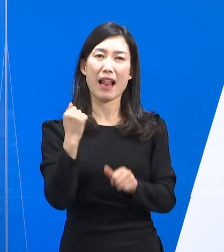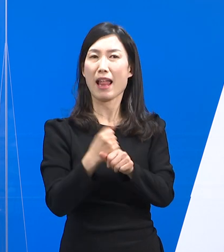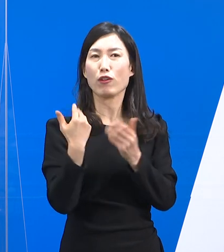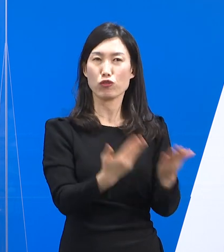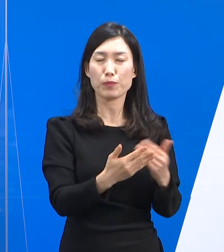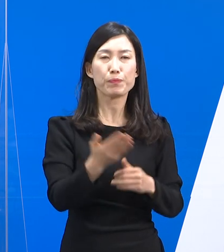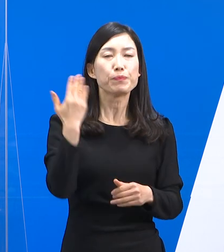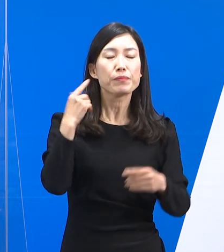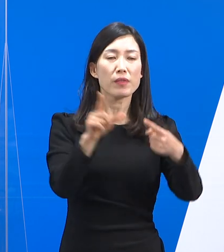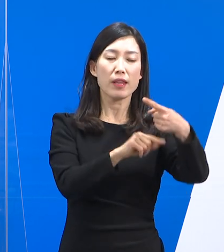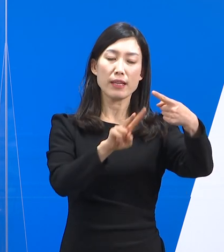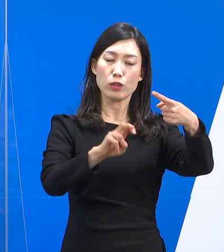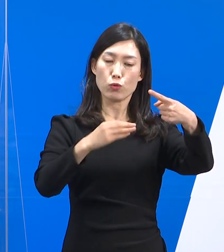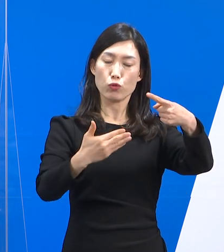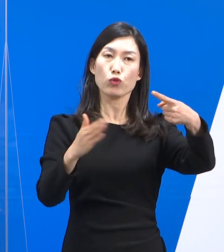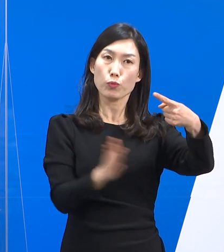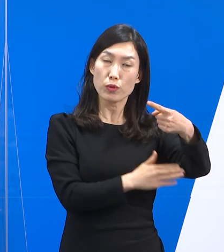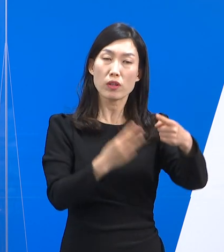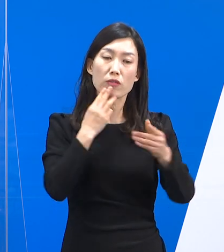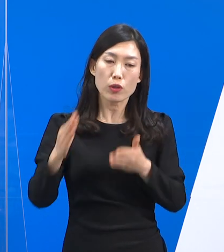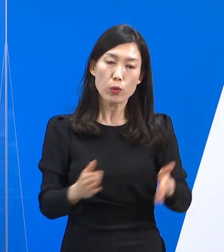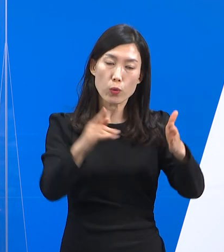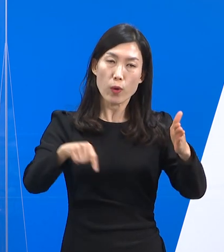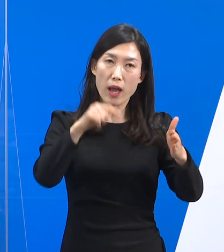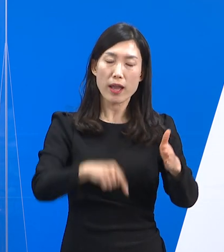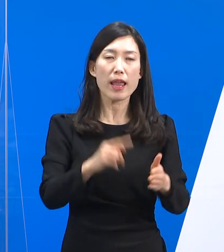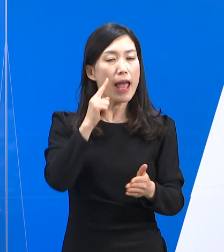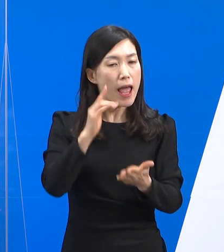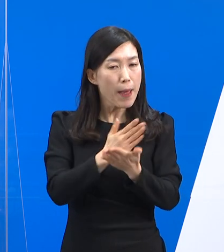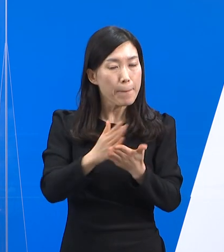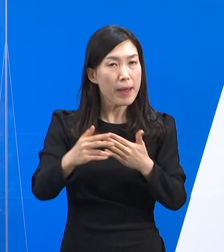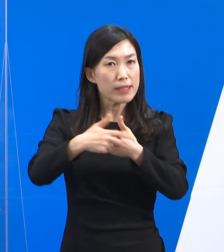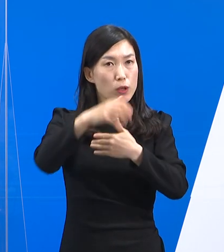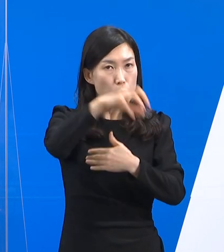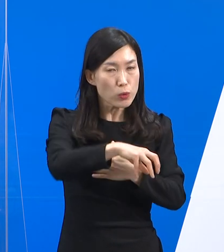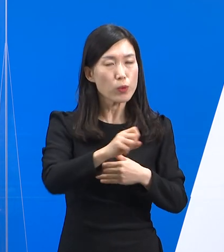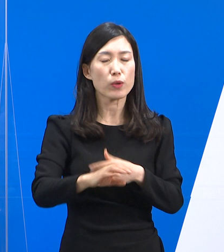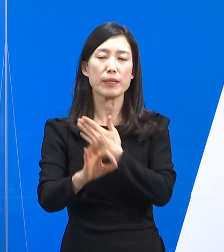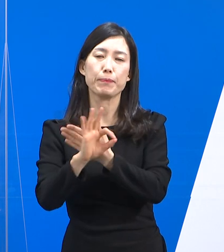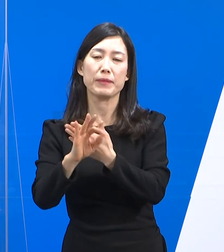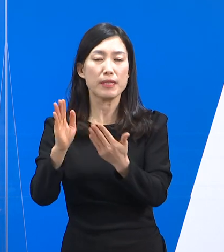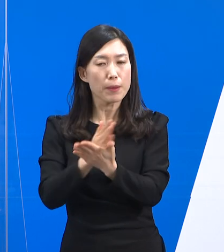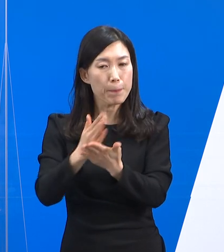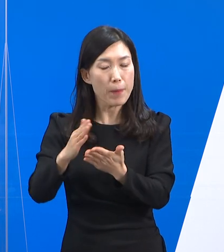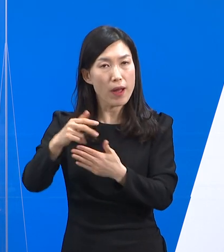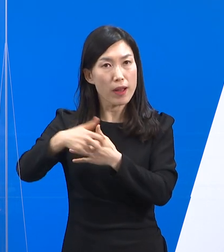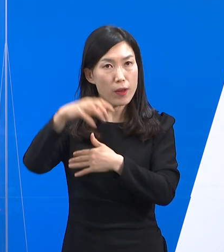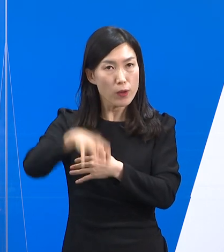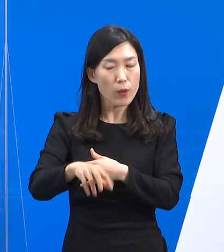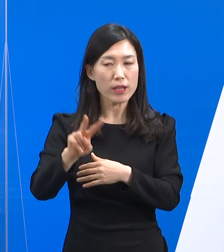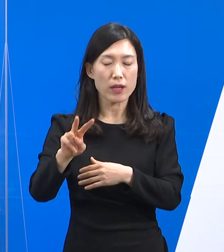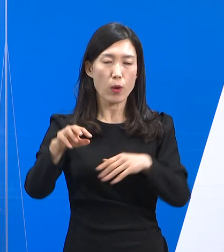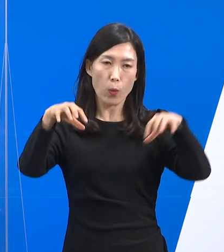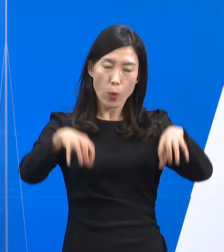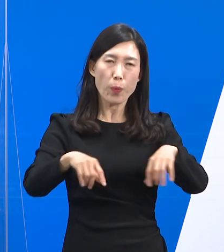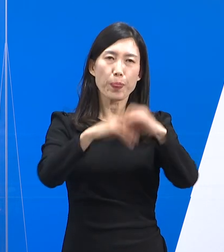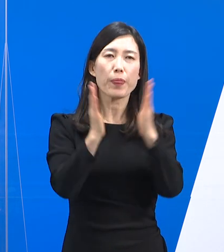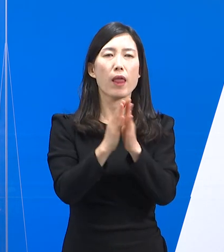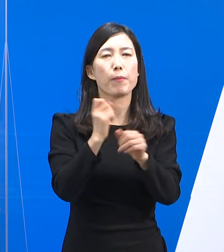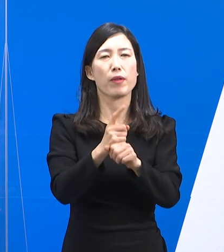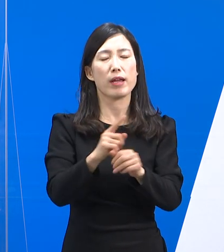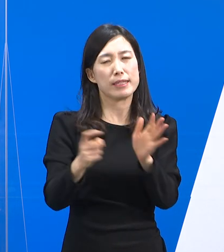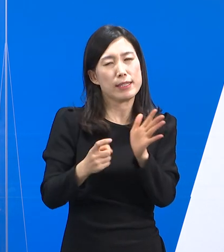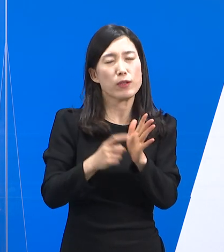29일부터 도내 보건소 선별진료소 48개소와 임시선별검사소 28개소가 신속